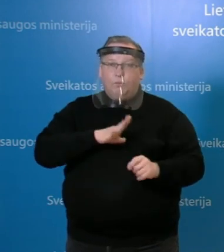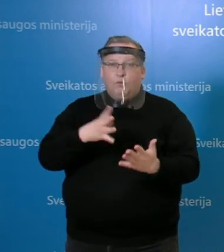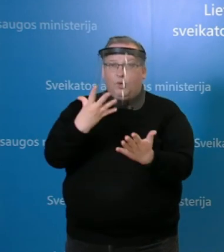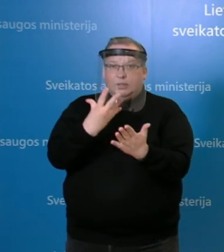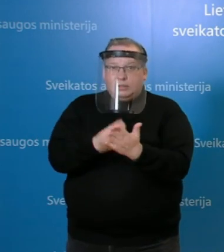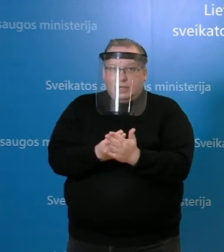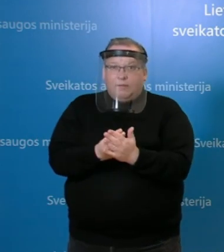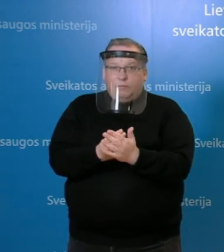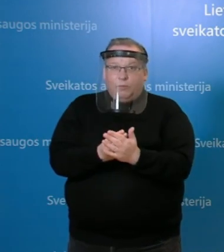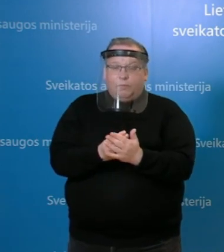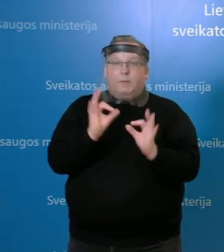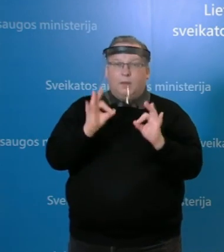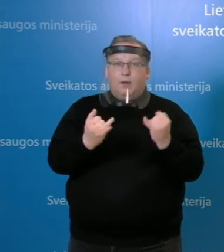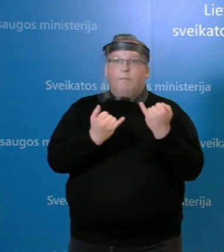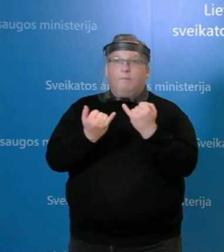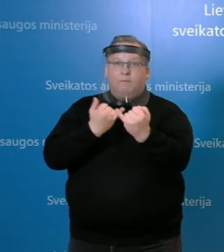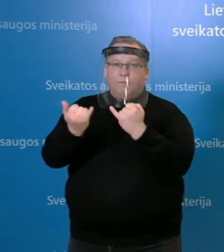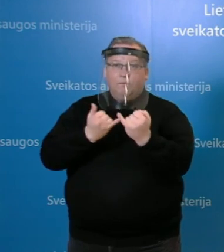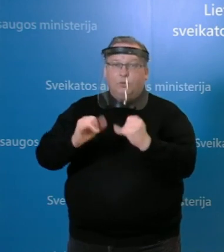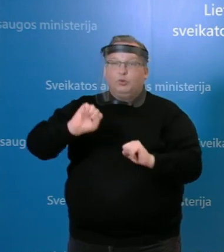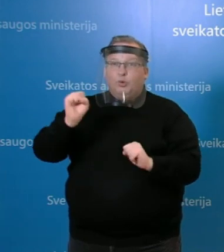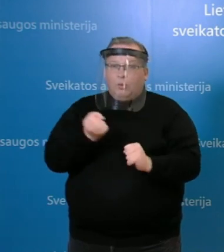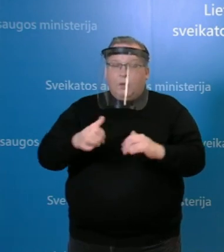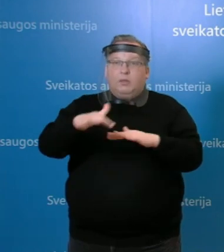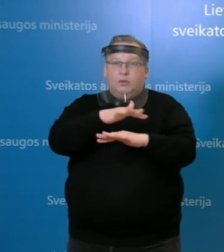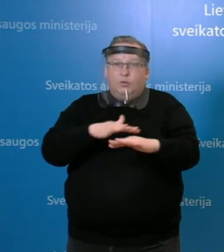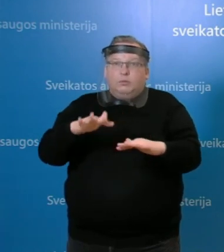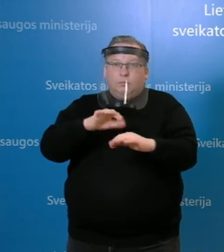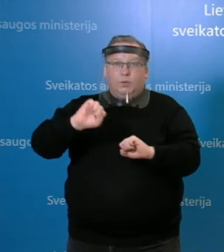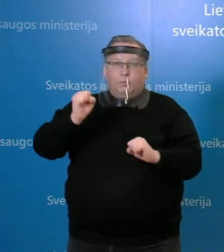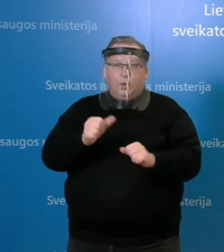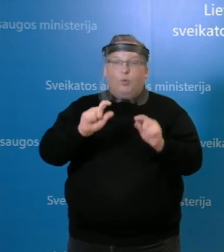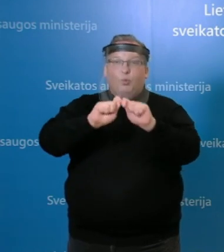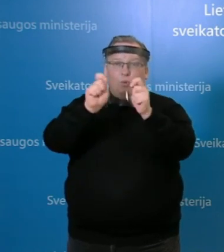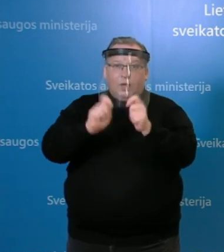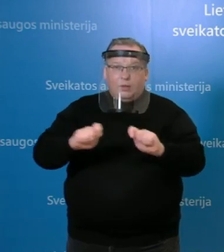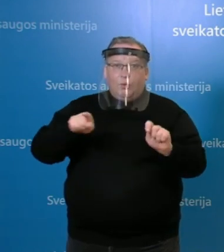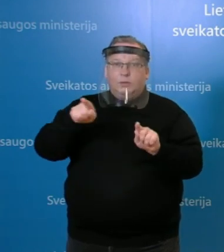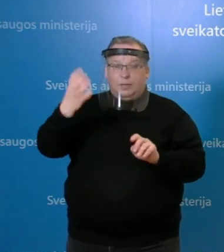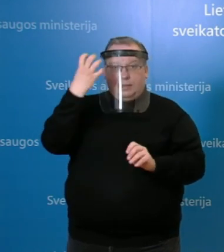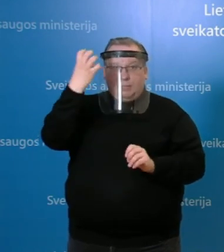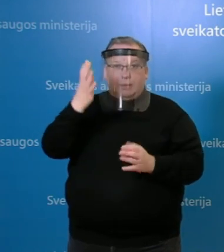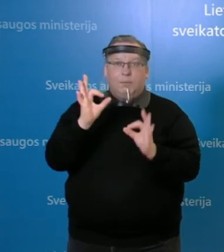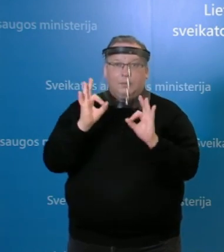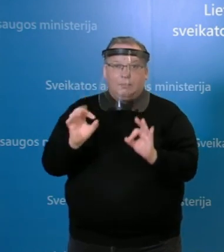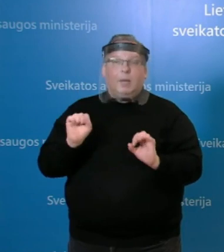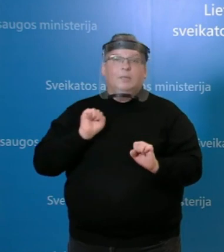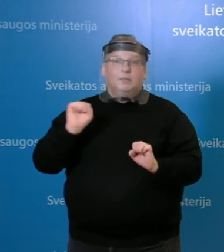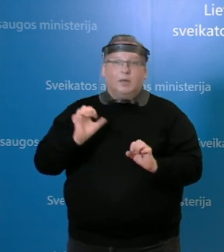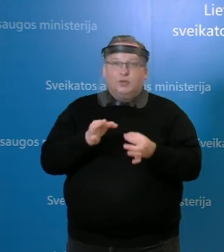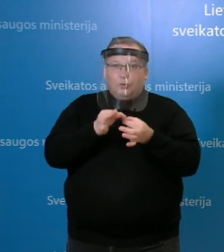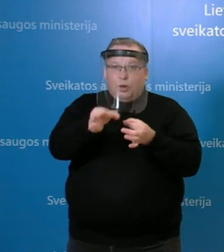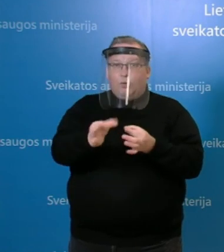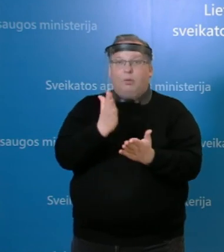savo sistemos, kalbėjome su kolegomis iš Nacionalinio visuomenės veikatos Centro Utenos departamento, ir jie patvirtino, kad Zarasų rajone tikrai